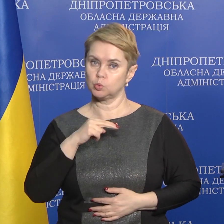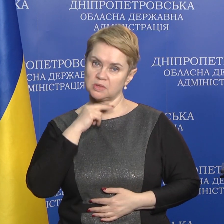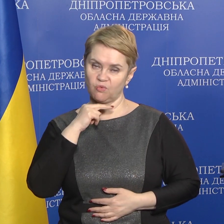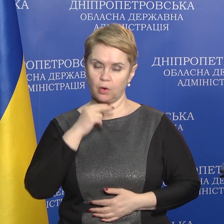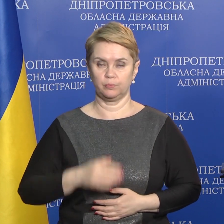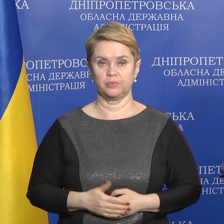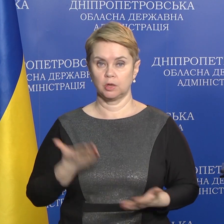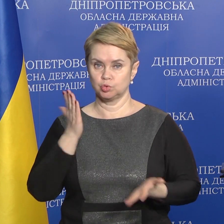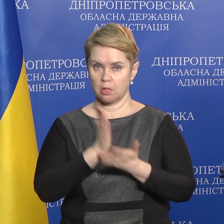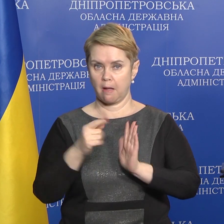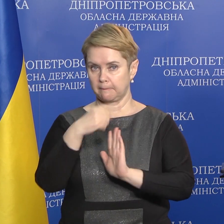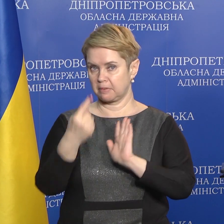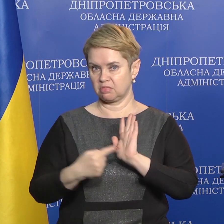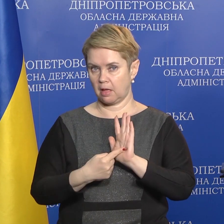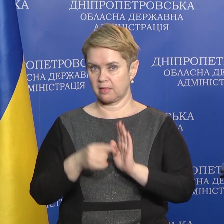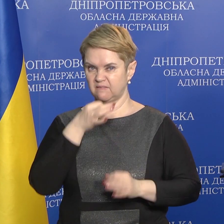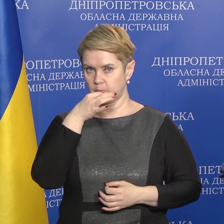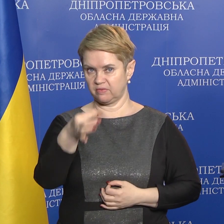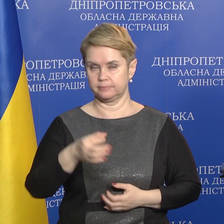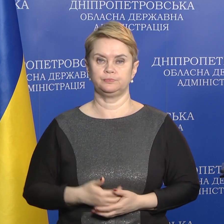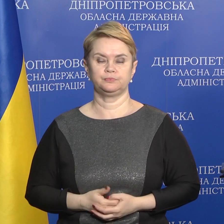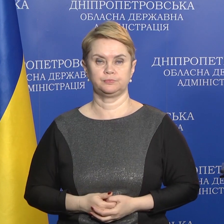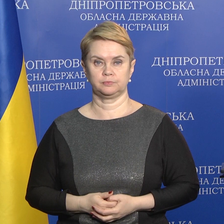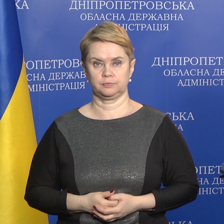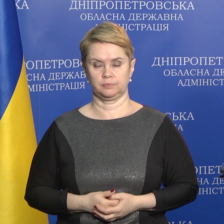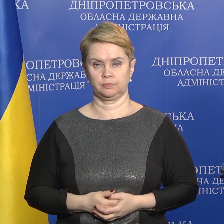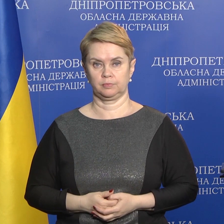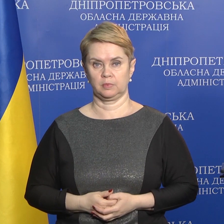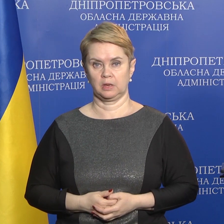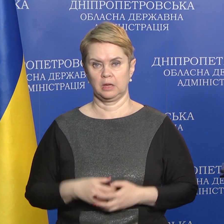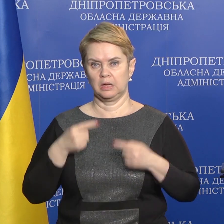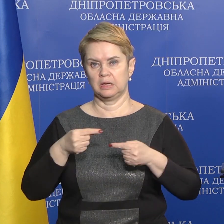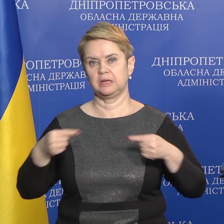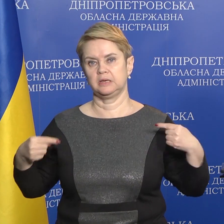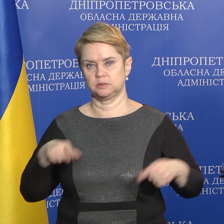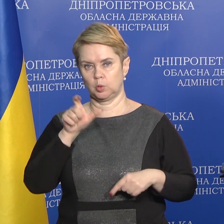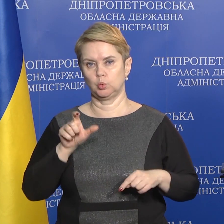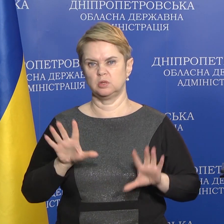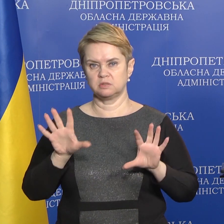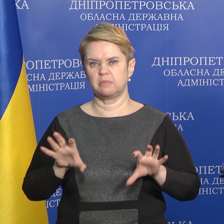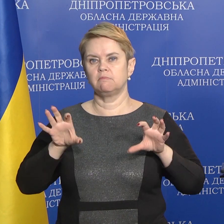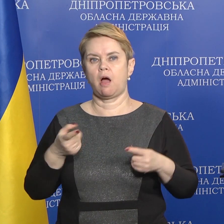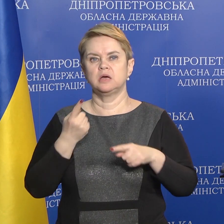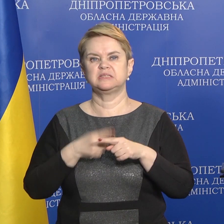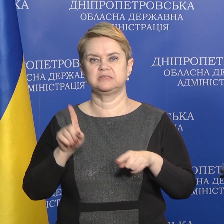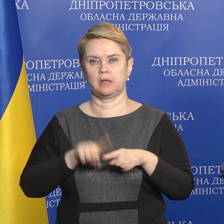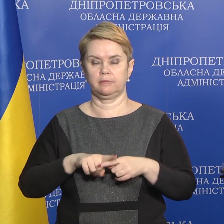увагу. Якщо є питання, відповім. Різні люди сприймають це